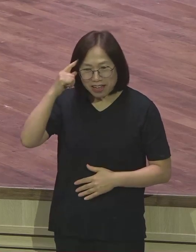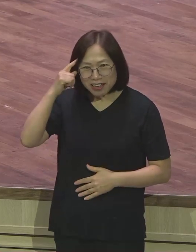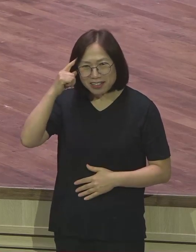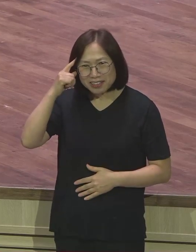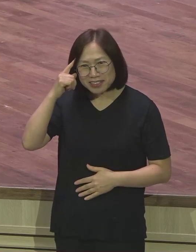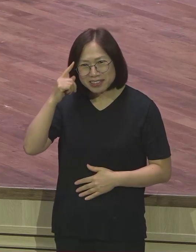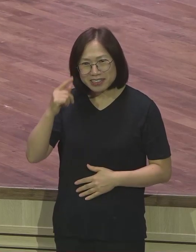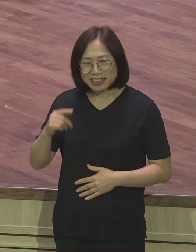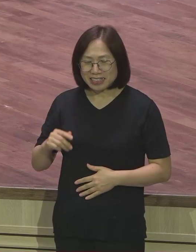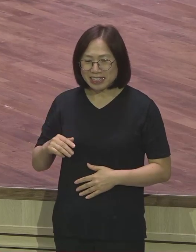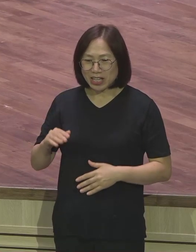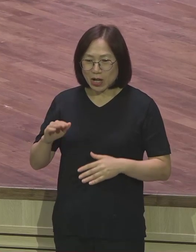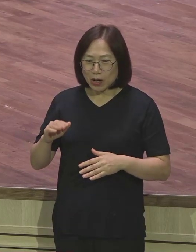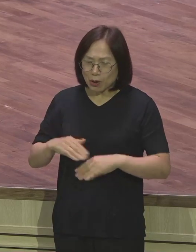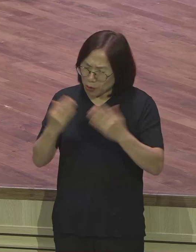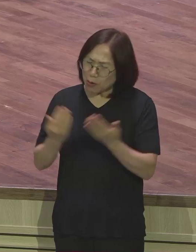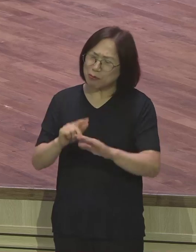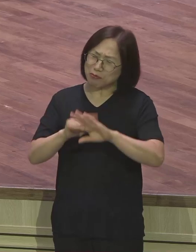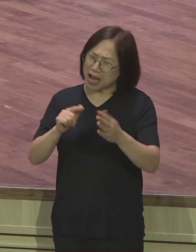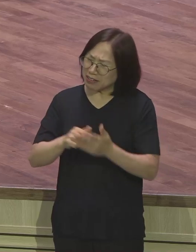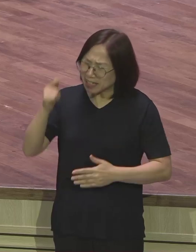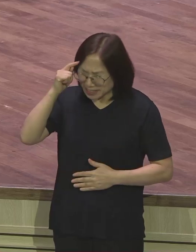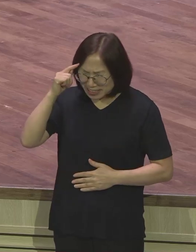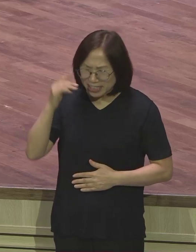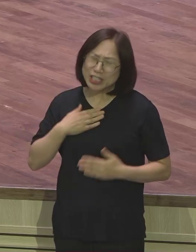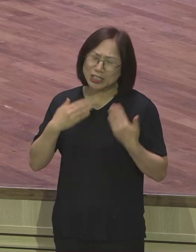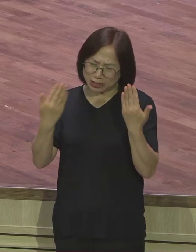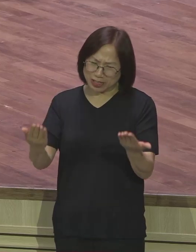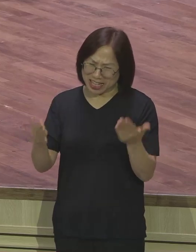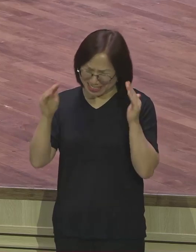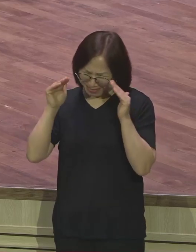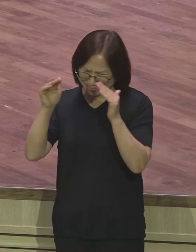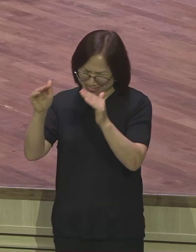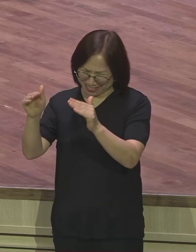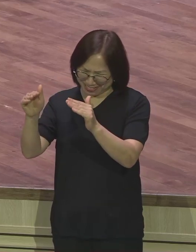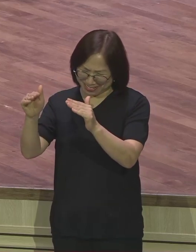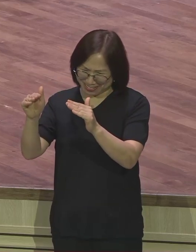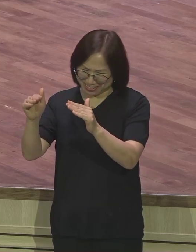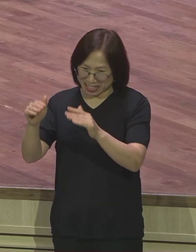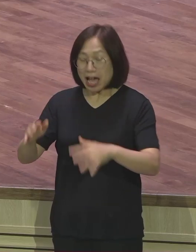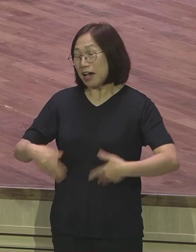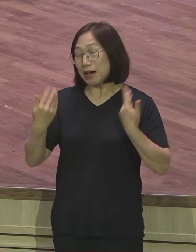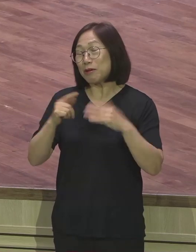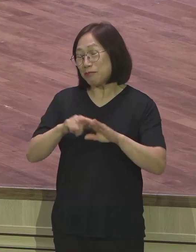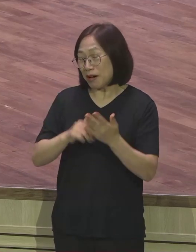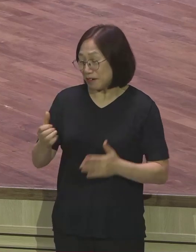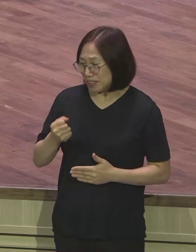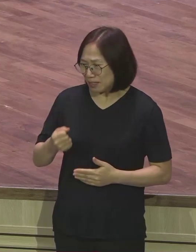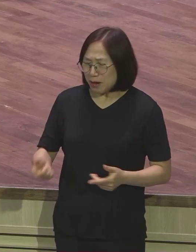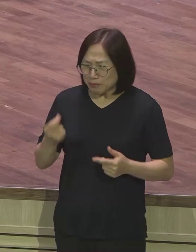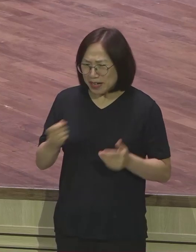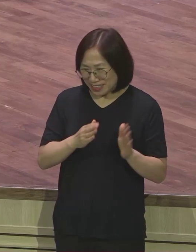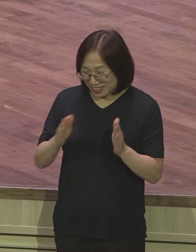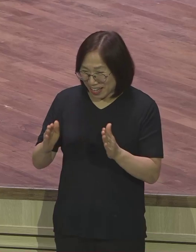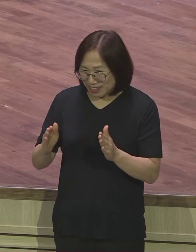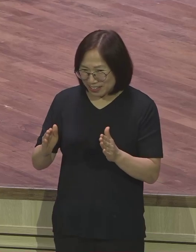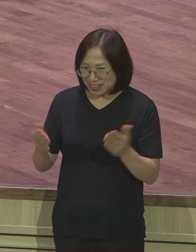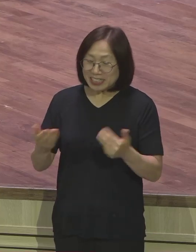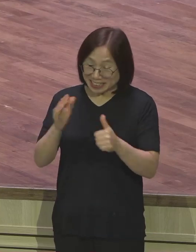온통 마음과 생각이 휴가니까 이제 가벼운 마음으로 빨리 정리하고 사역을 마치고 이제